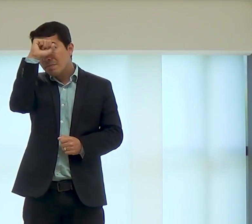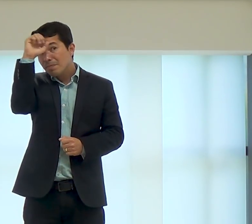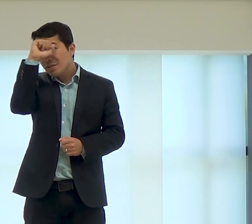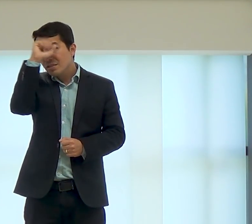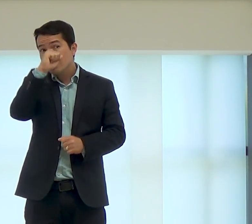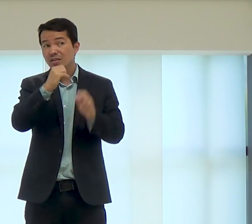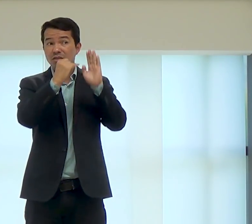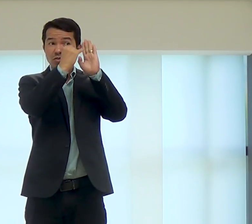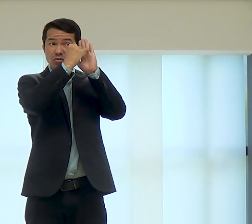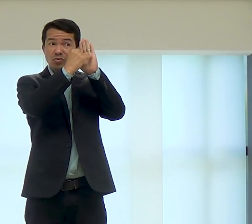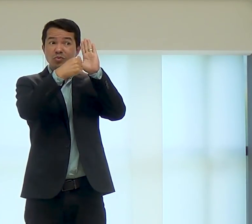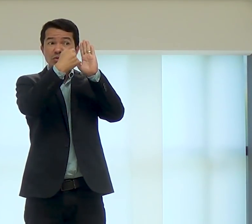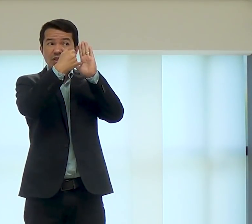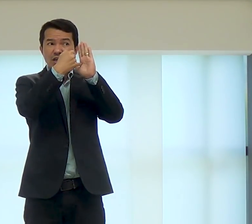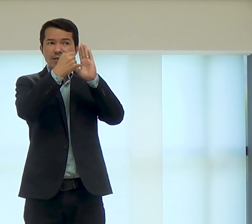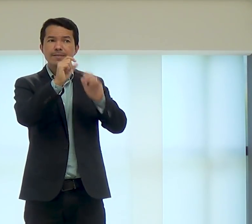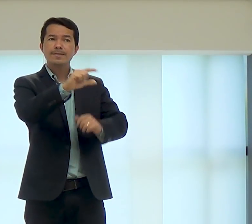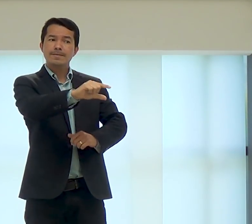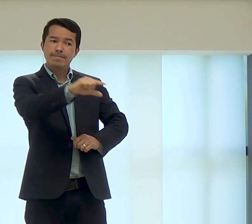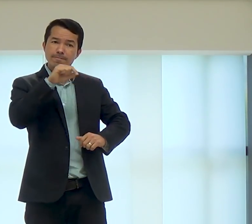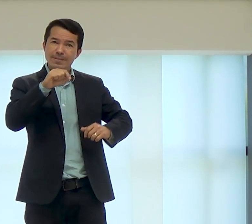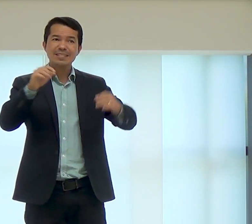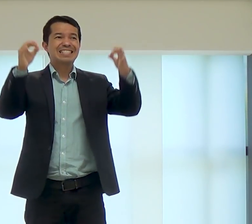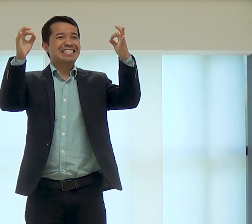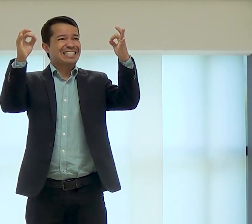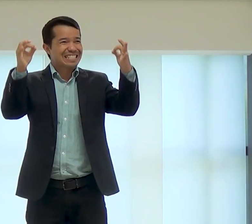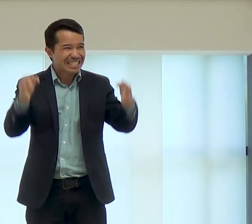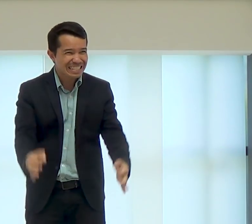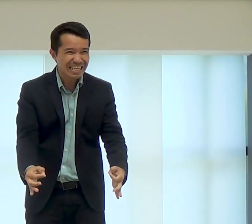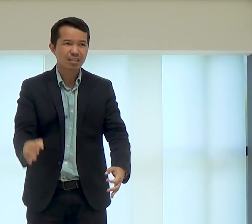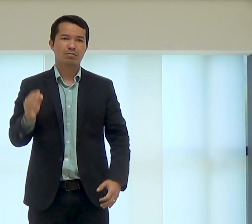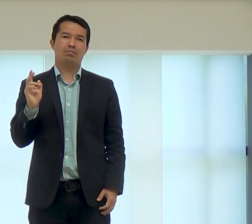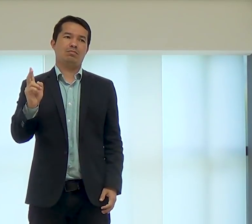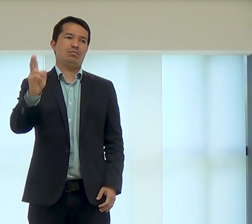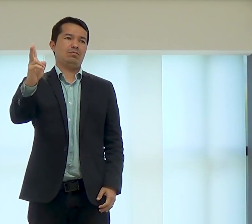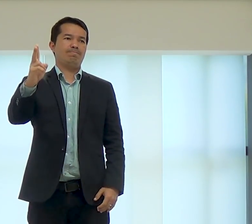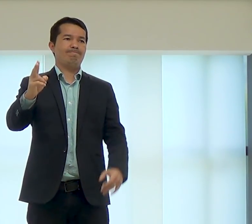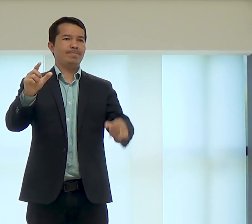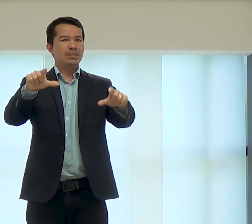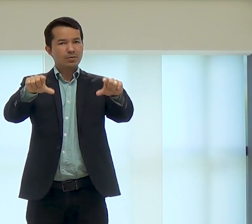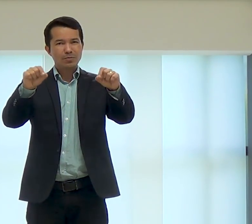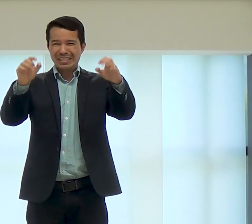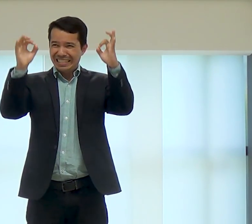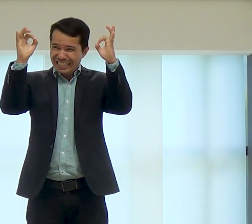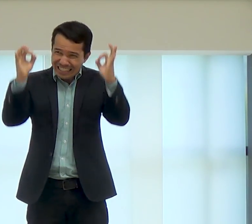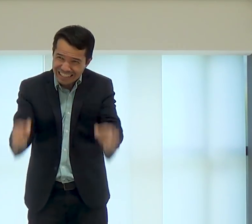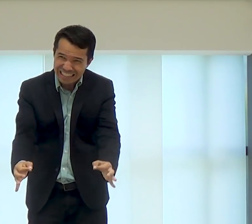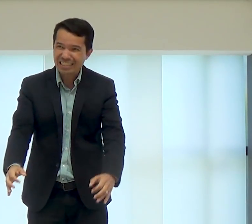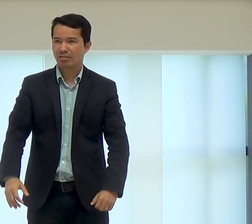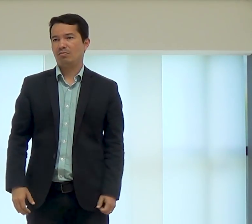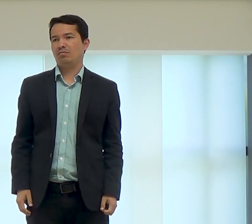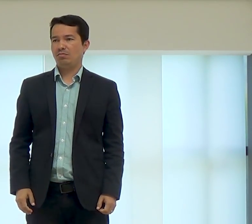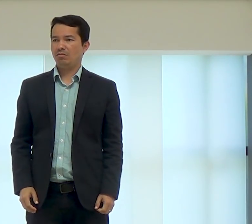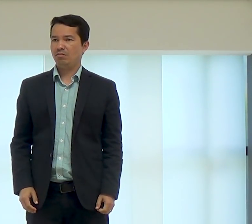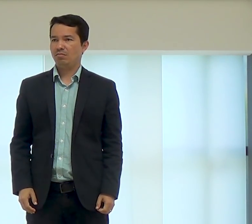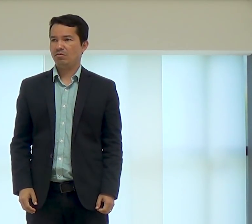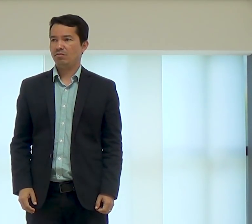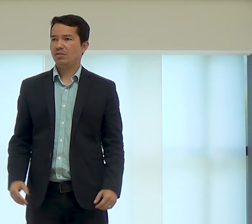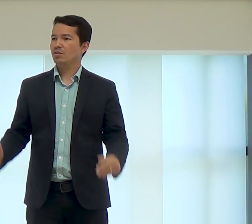E nós precisamos aprender, assim como José, a sermos justos, corretos, a